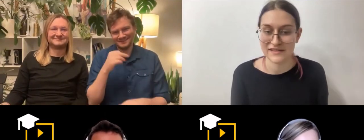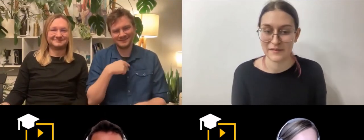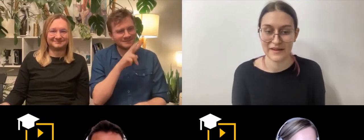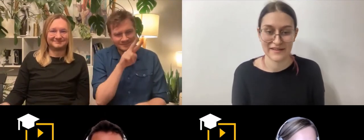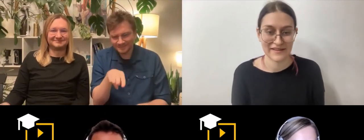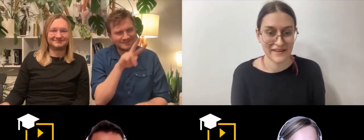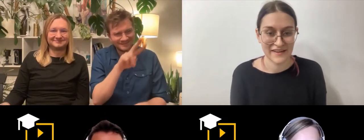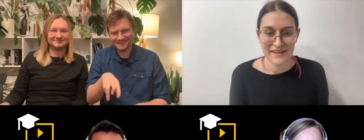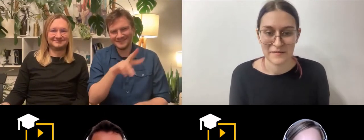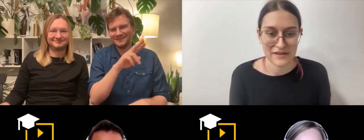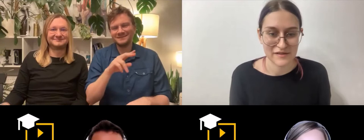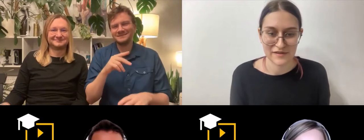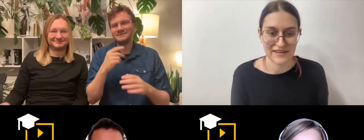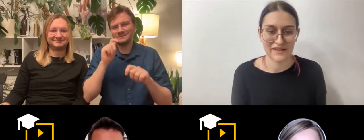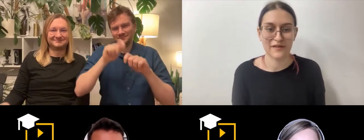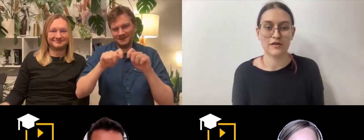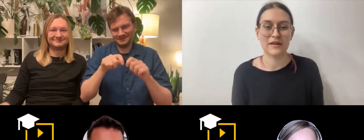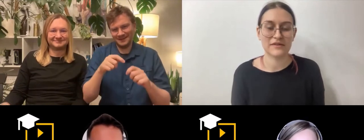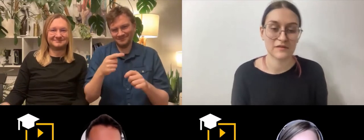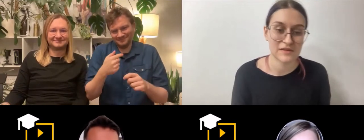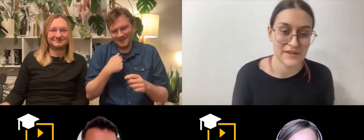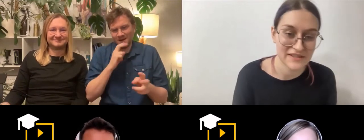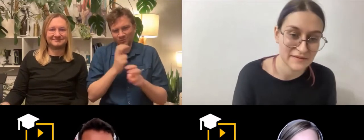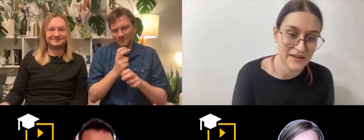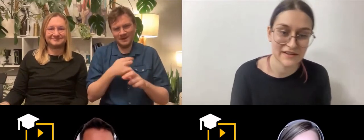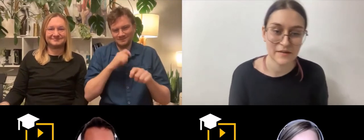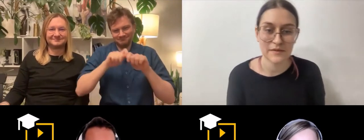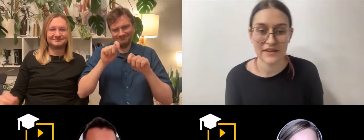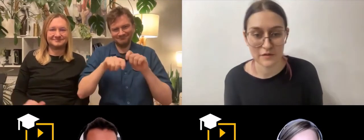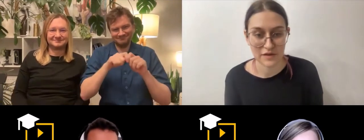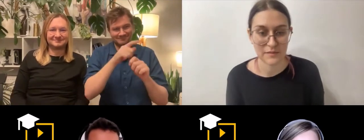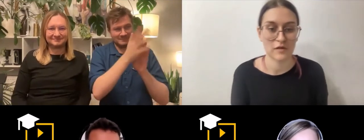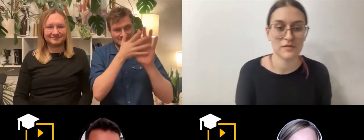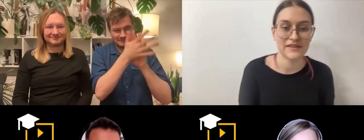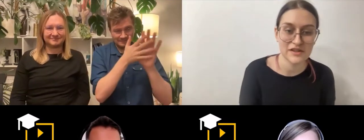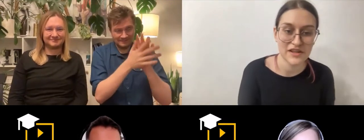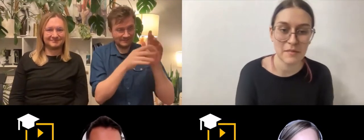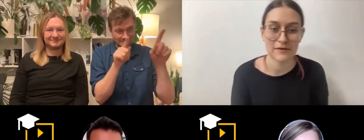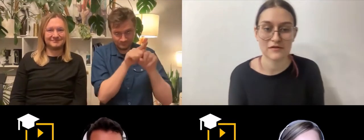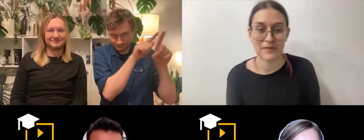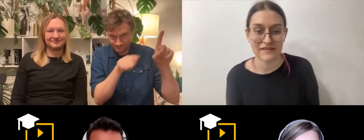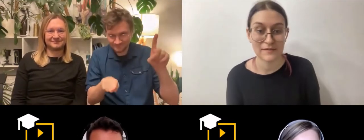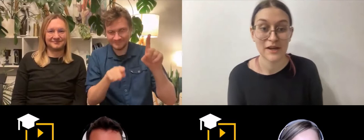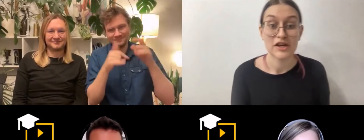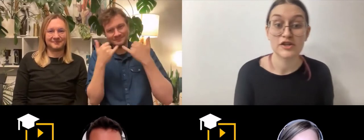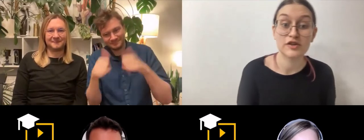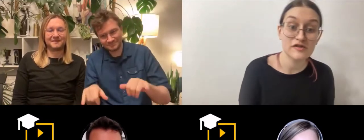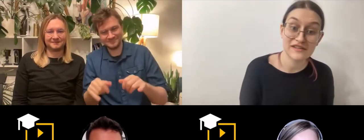dla mnie bardzo takie niewygodne, bo cały czas patrzę na jednym i na drugim i automatycznie po prostu sprawdzam, czy to, co jest